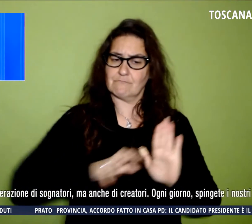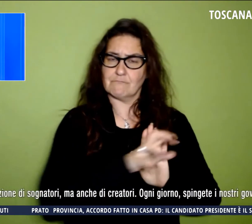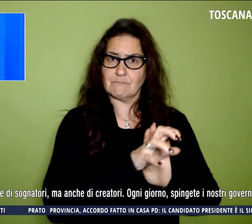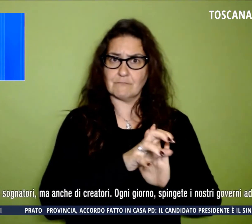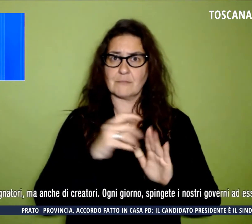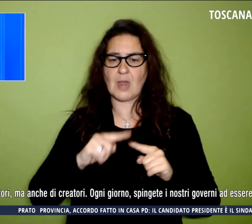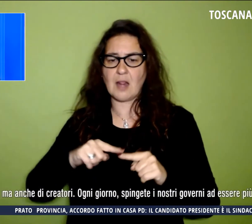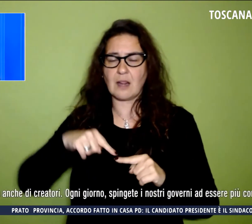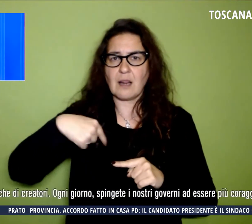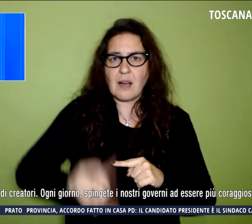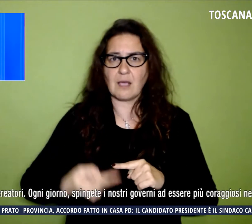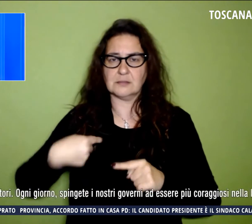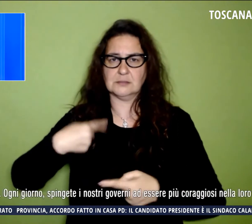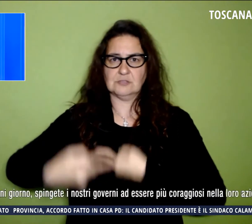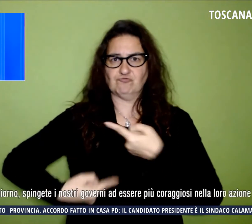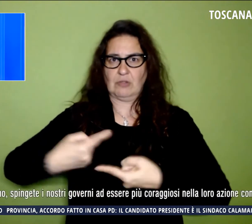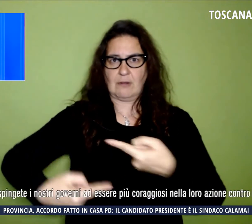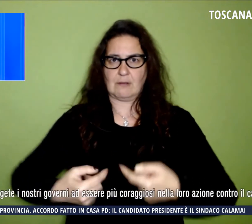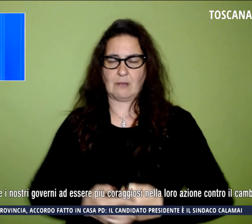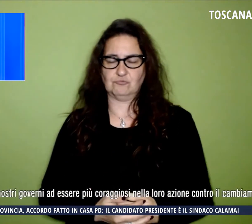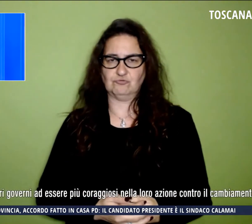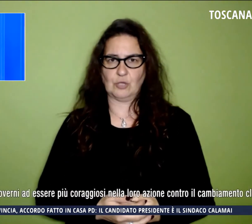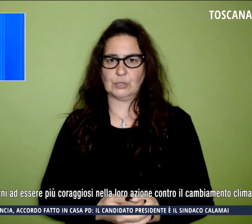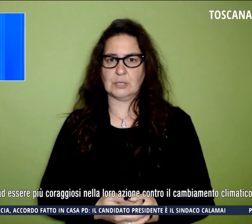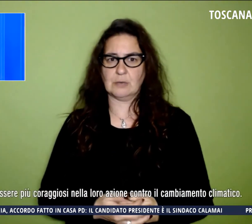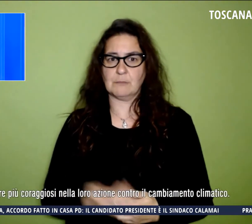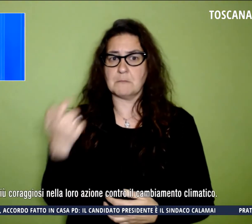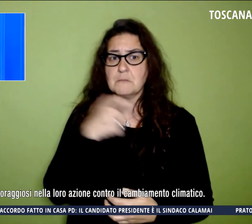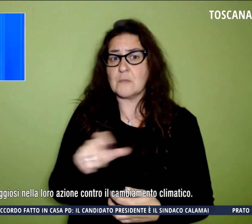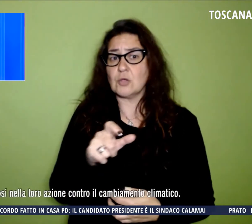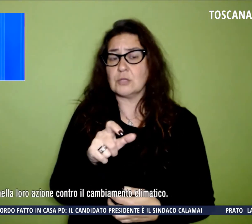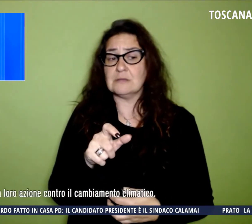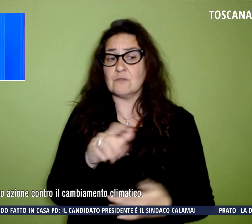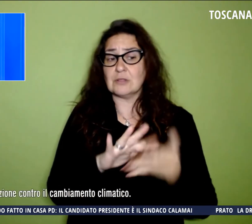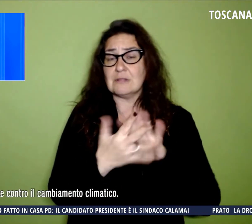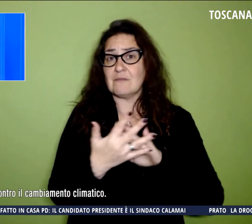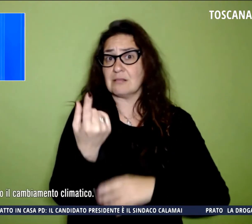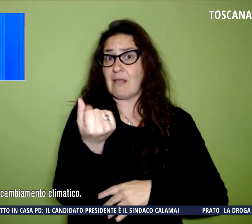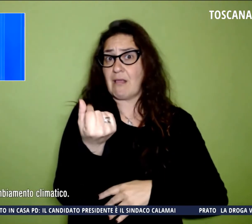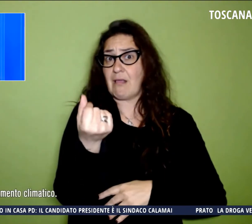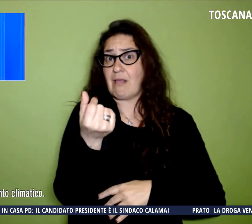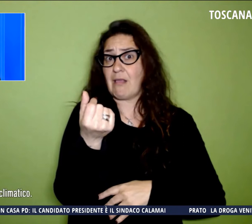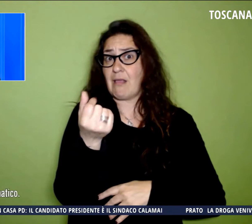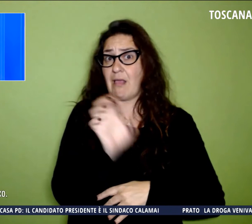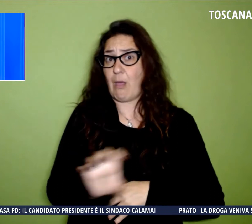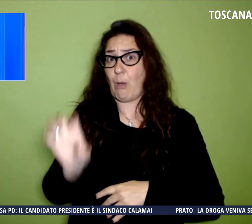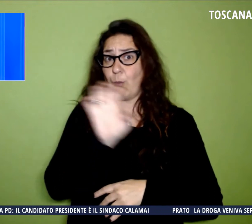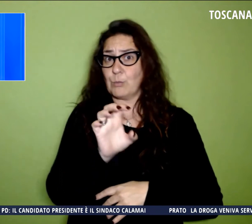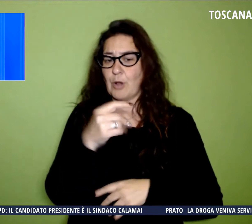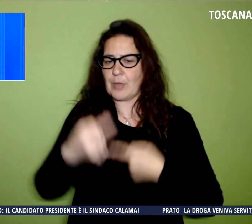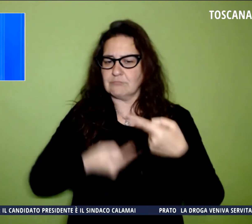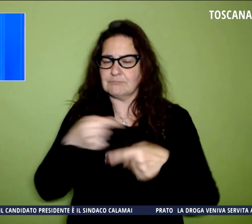EU perché trasformerà l'economia dell'Europa per la vostra generazione.